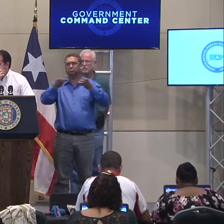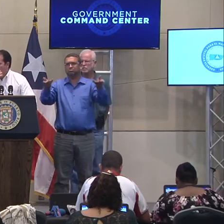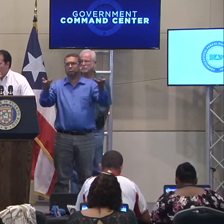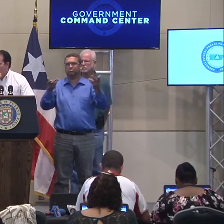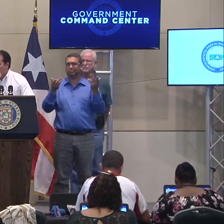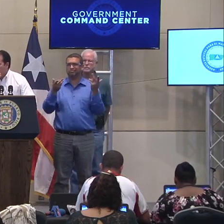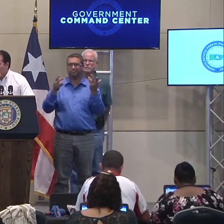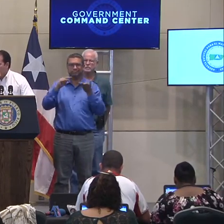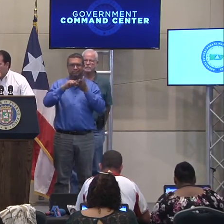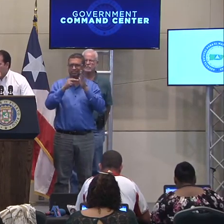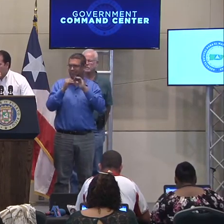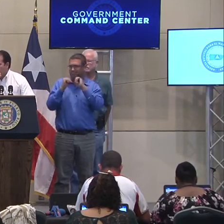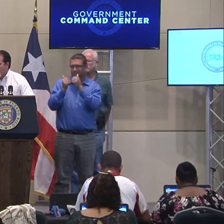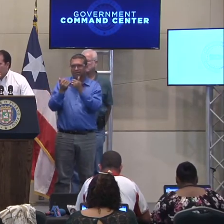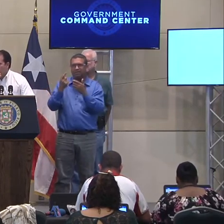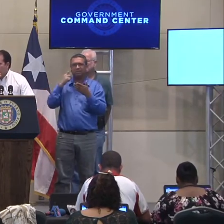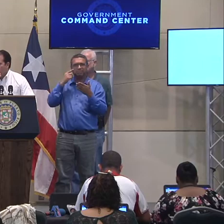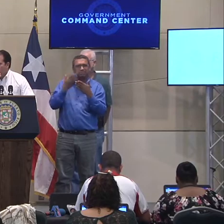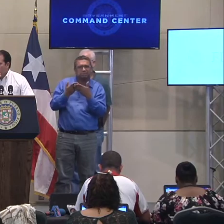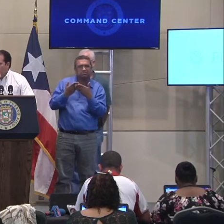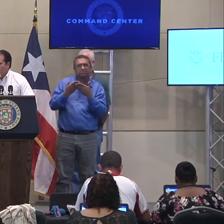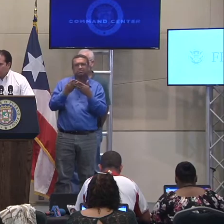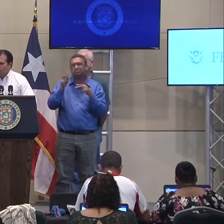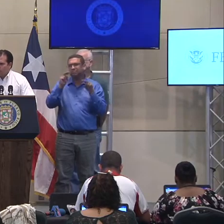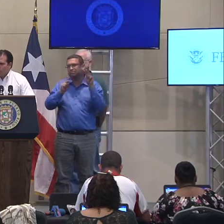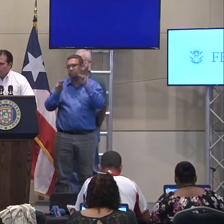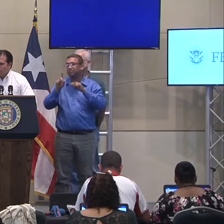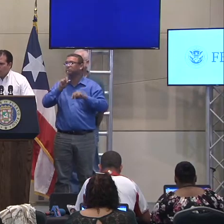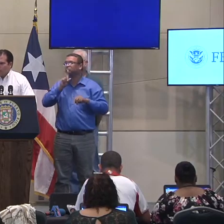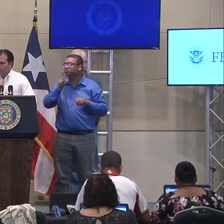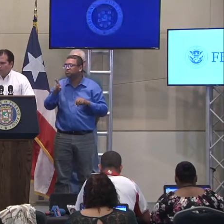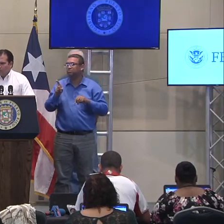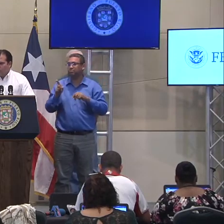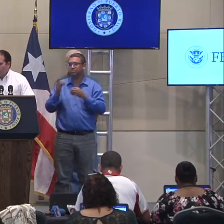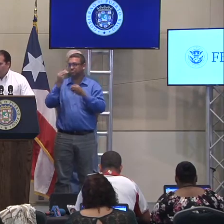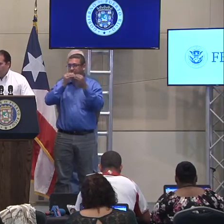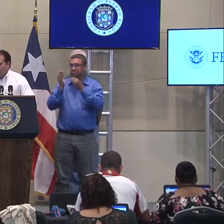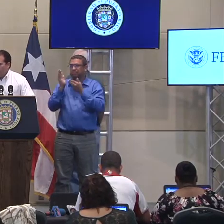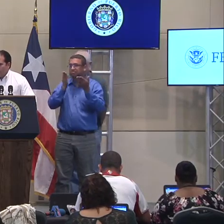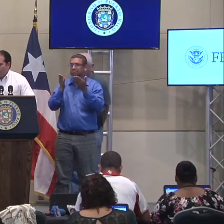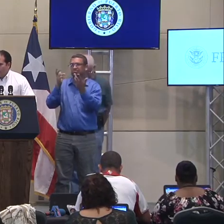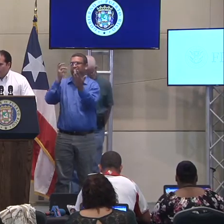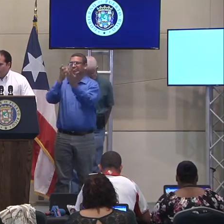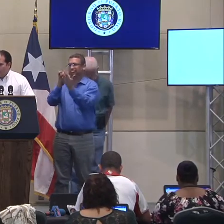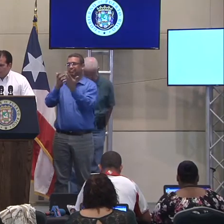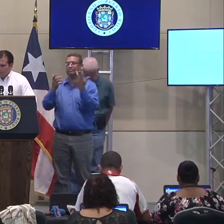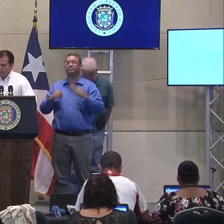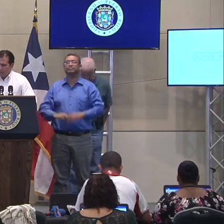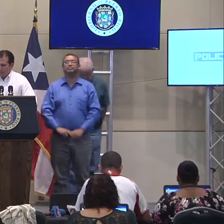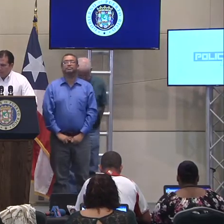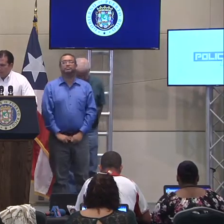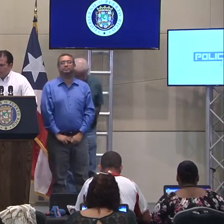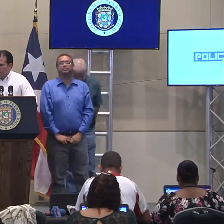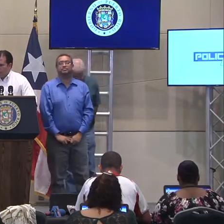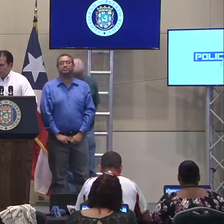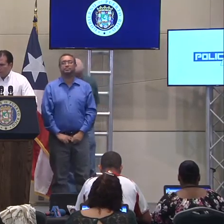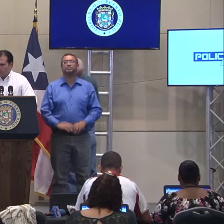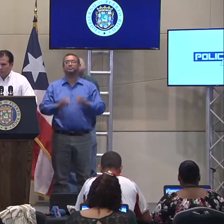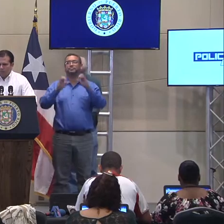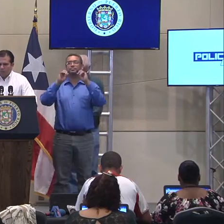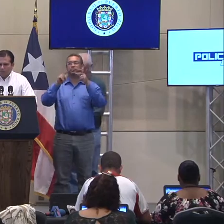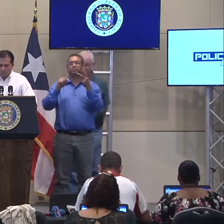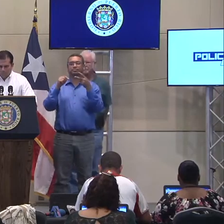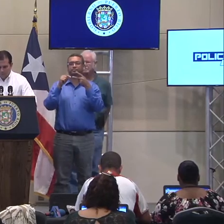fiscalización que ustedes estén empleando ahora para asegurarse que de verdad están llegando donde tienen que Bueno, nosotros estamos enviando, eh, en primer lugar,